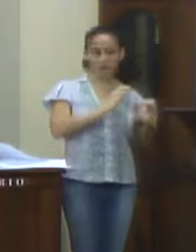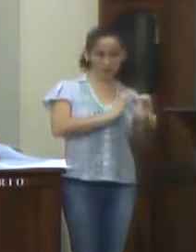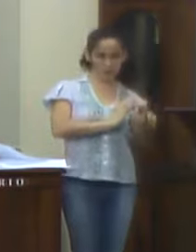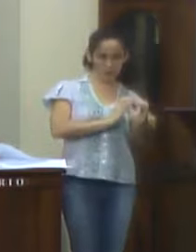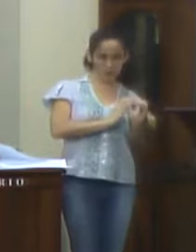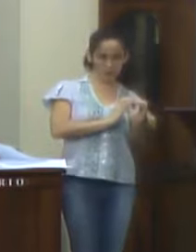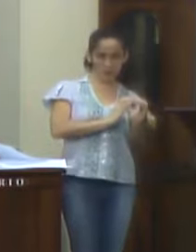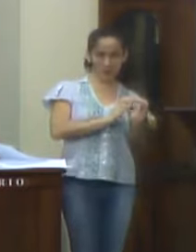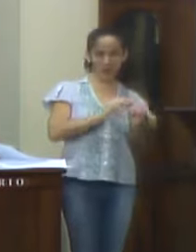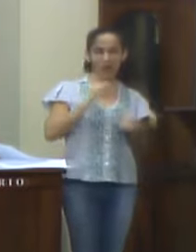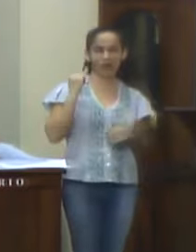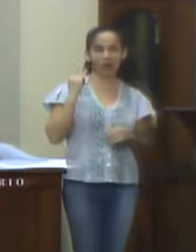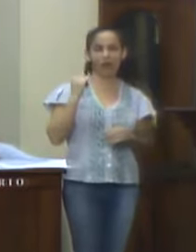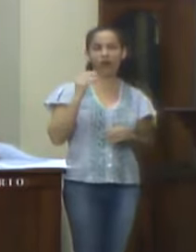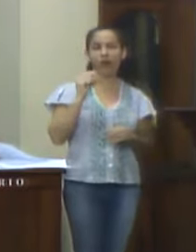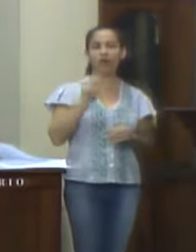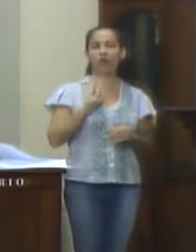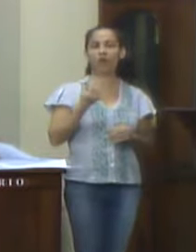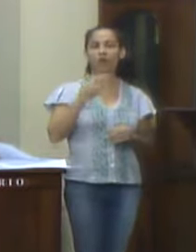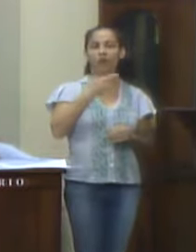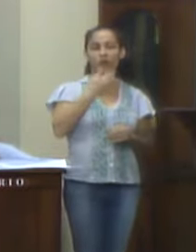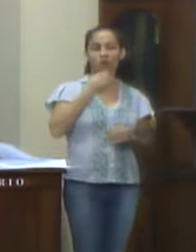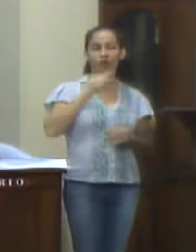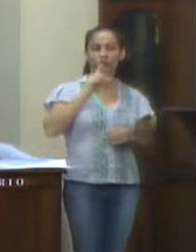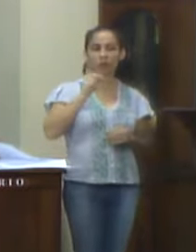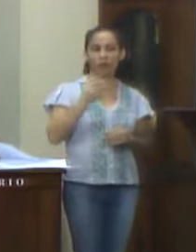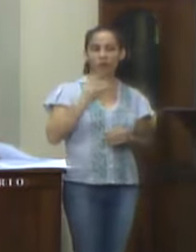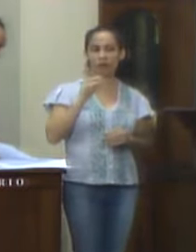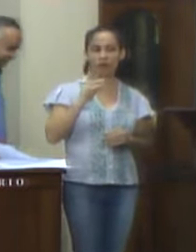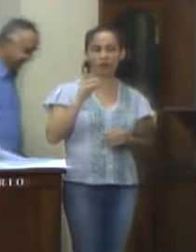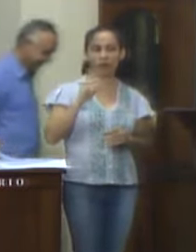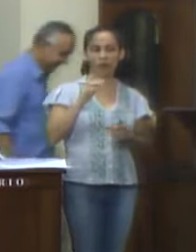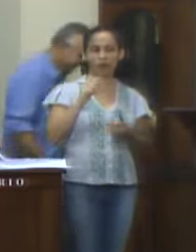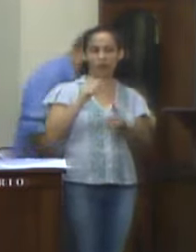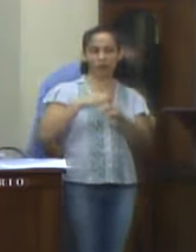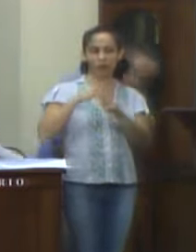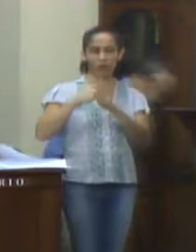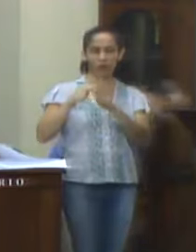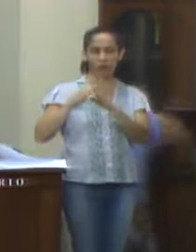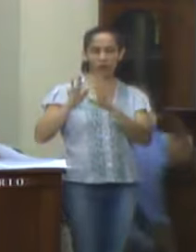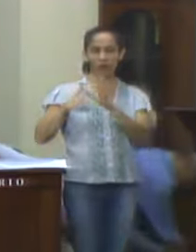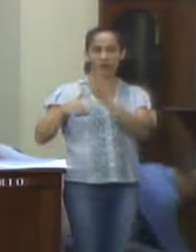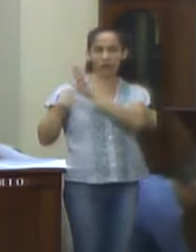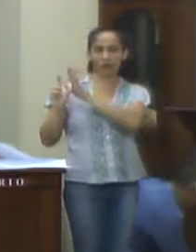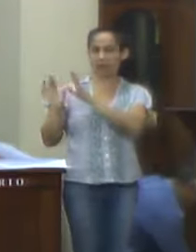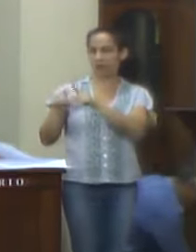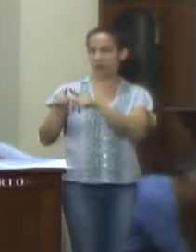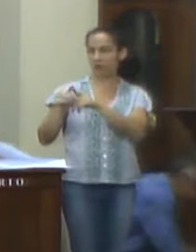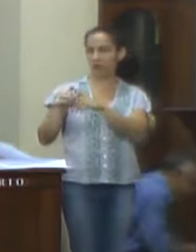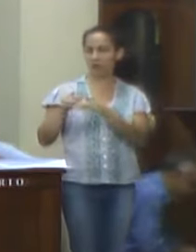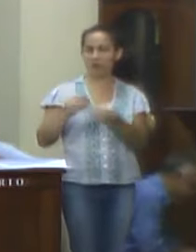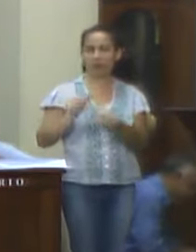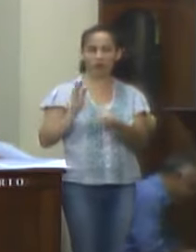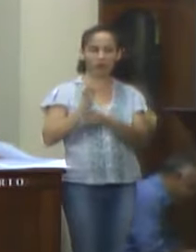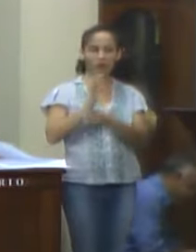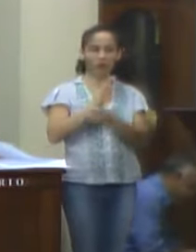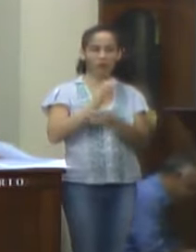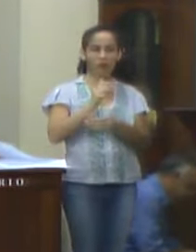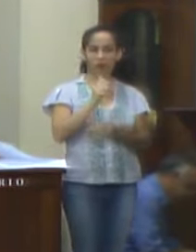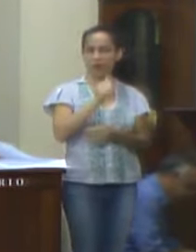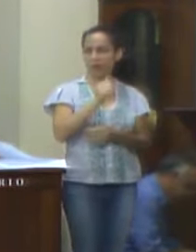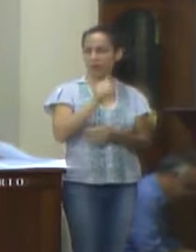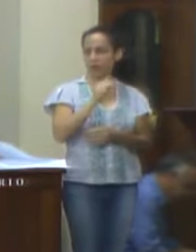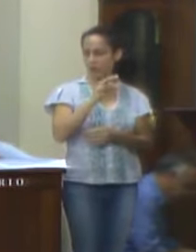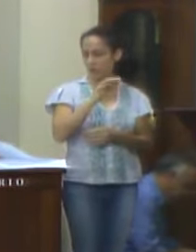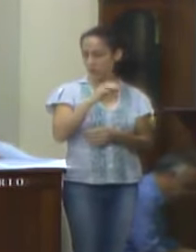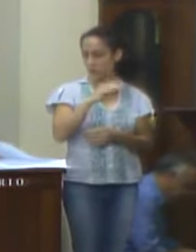importância de R$.000 mensais, além das já programadas por este governo, para custeio das atividades de atendimento ao público de